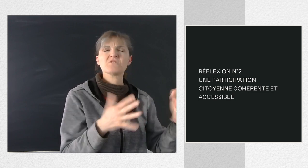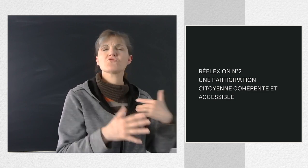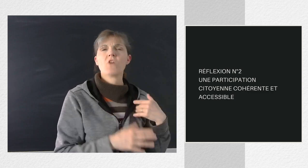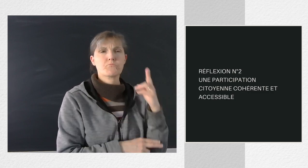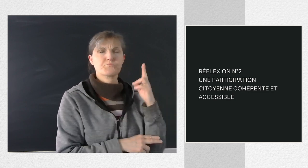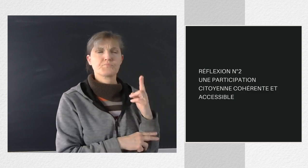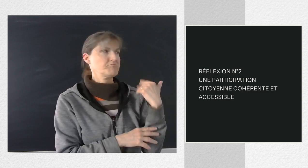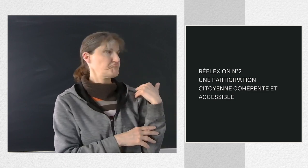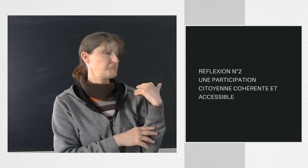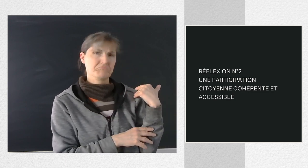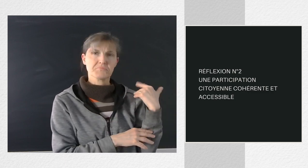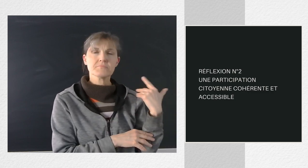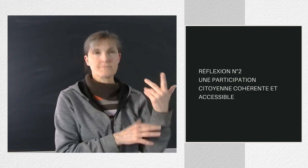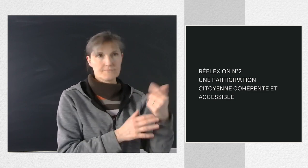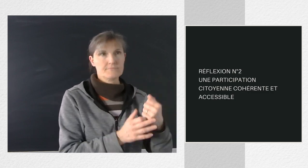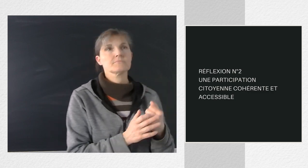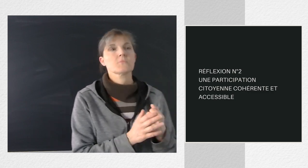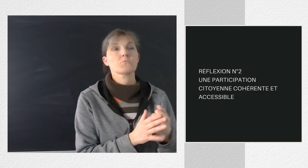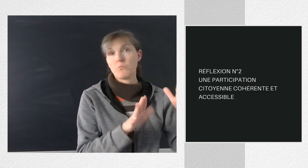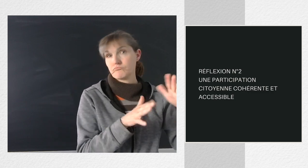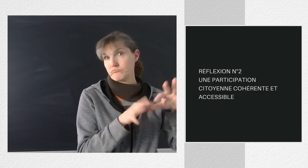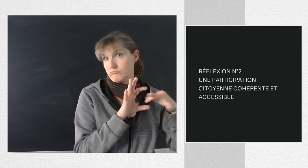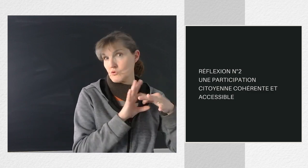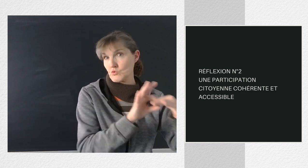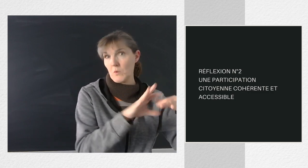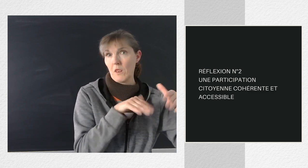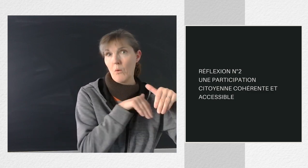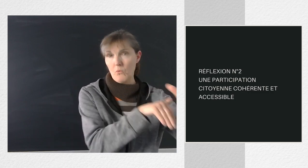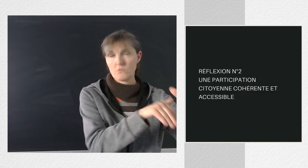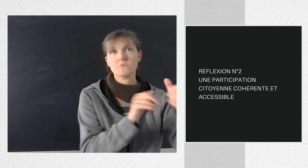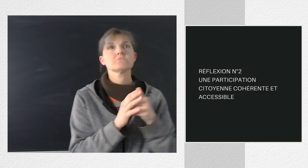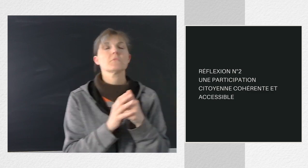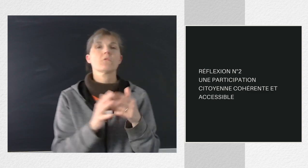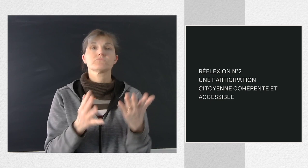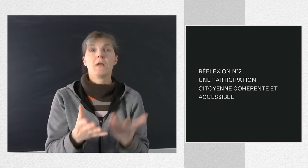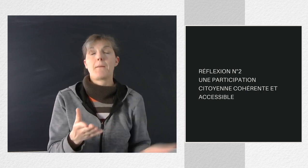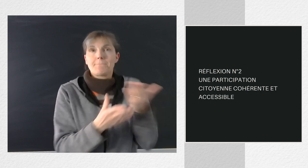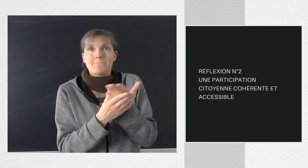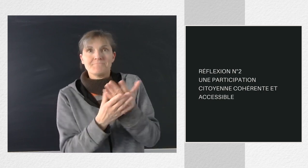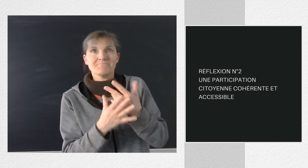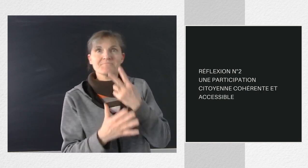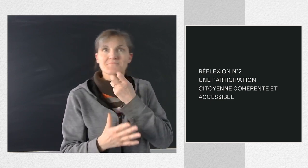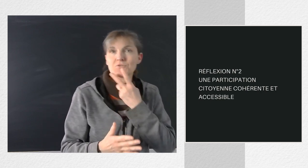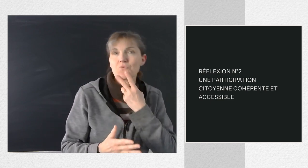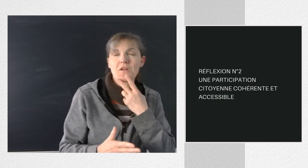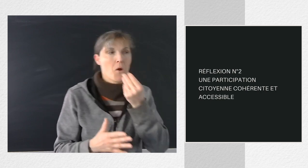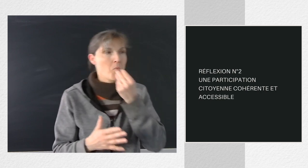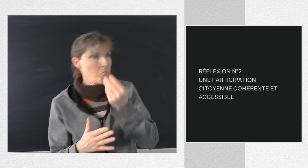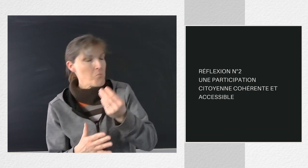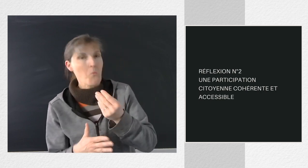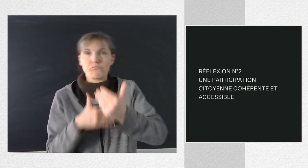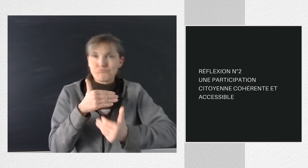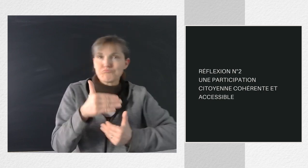C'est une nouvelle méthode de co-construction des politiques publiques qui avaient été engagées.